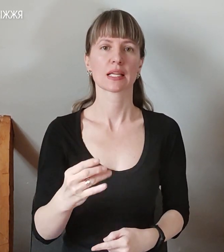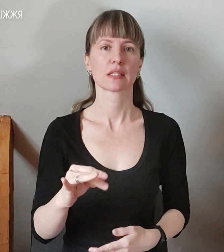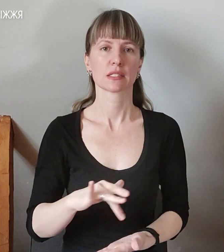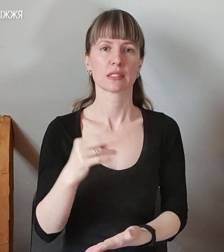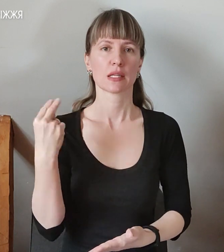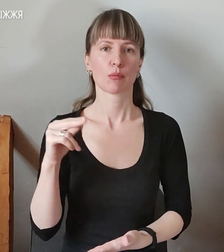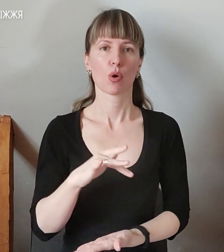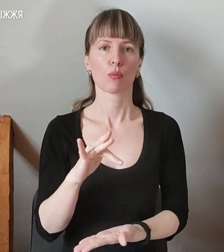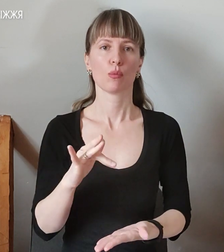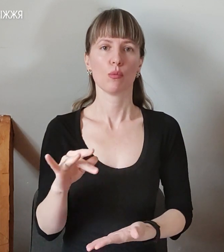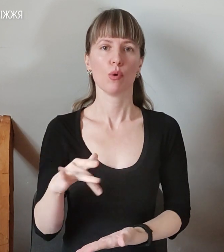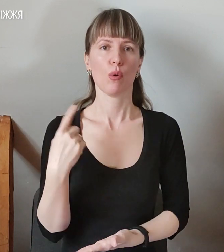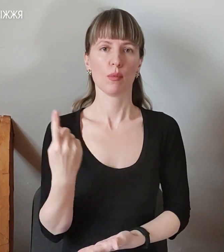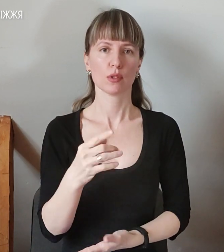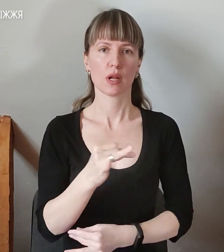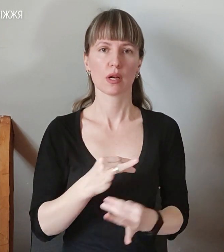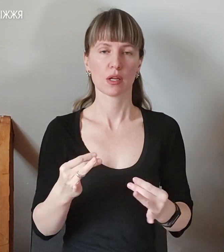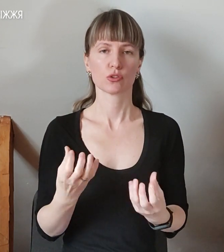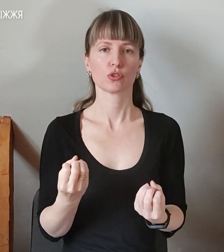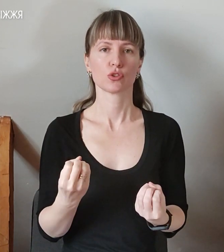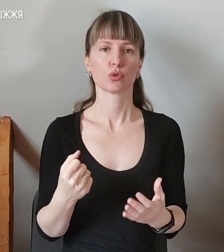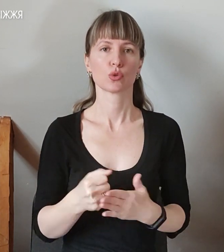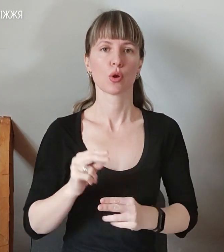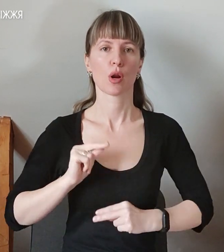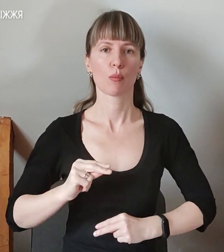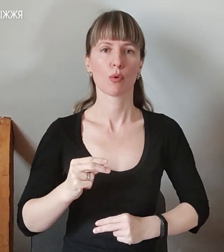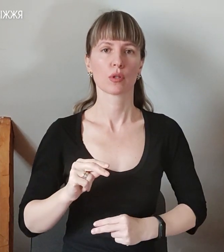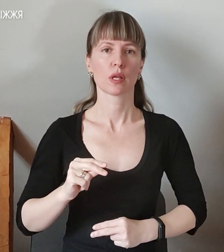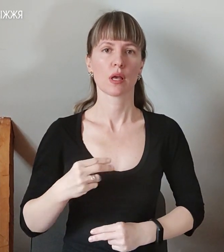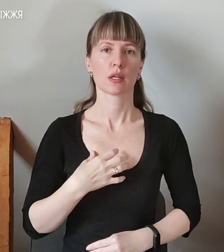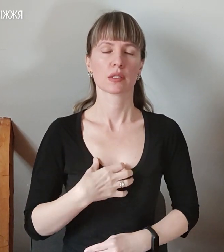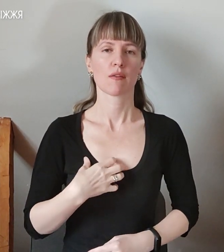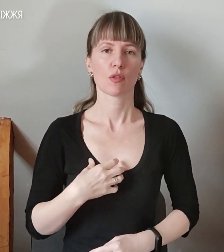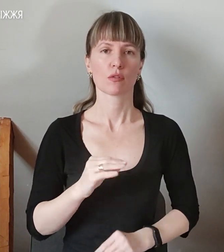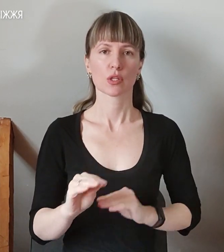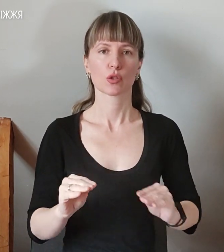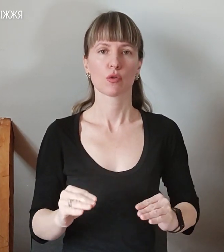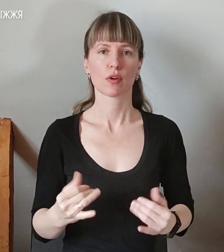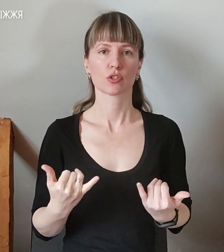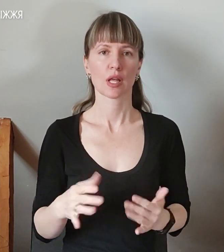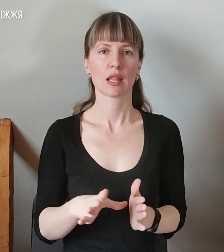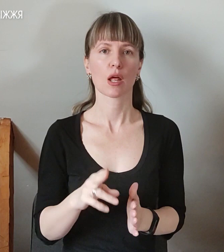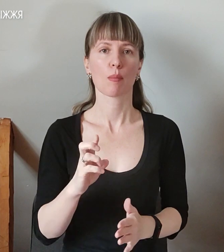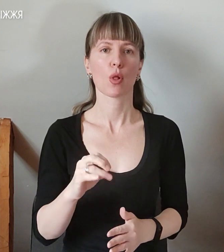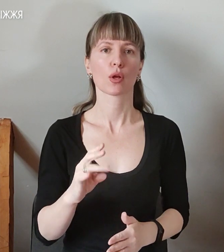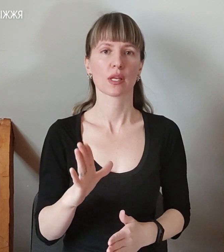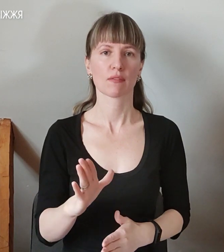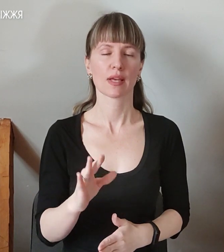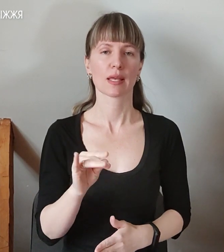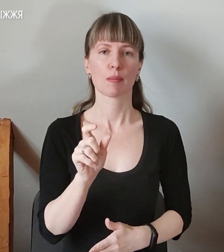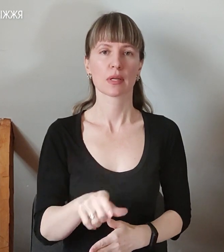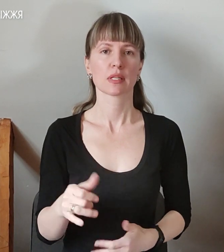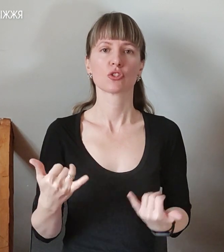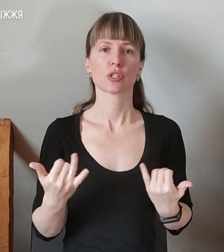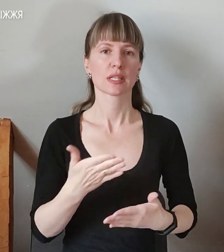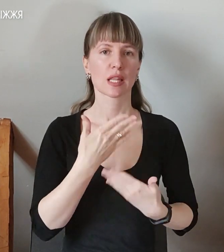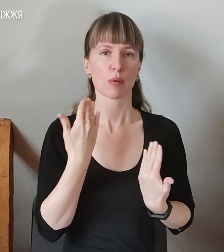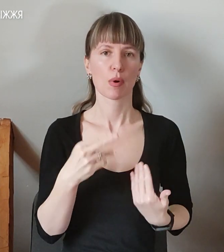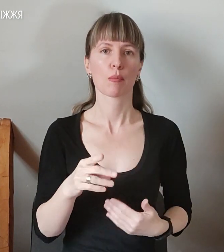обласної ради. Зауважень до роботи основного статкування діючих енергоблоків та персоналу наразі немає. І про те, що працює